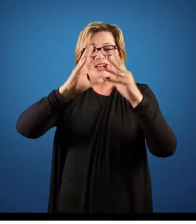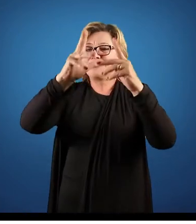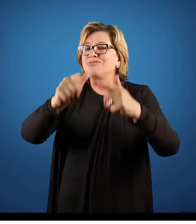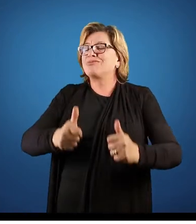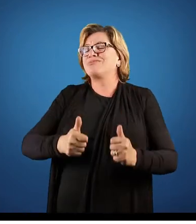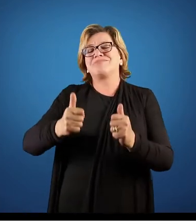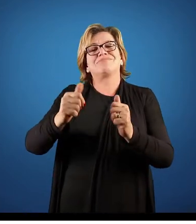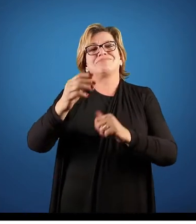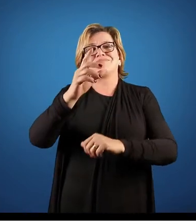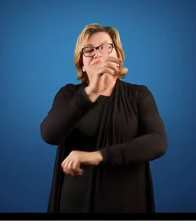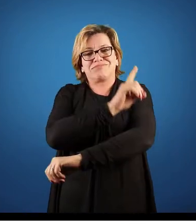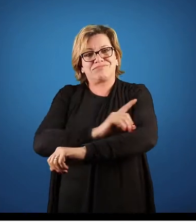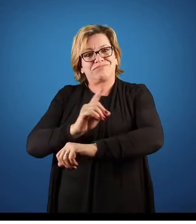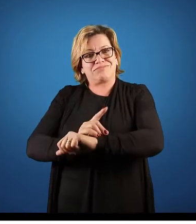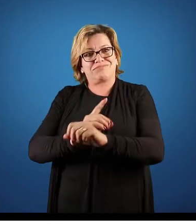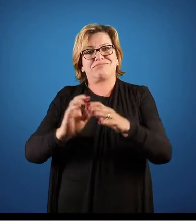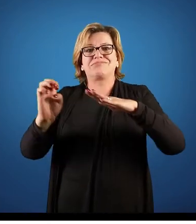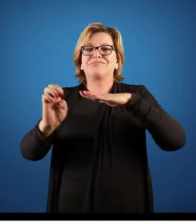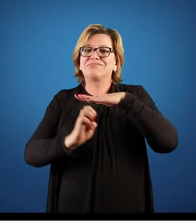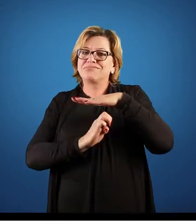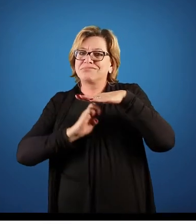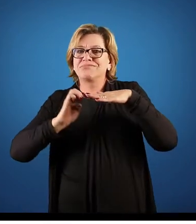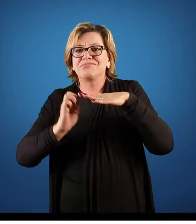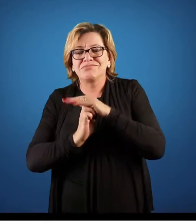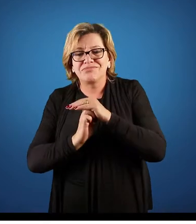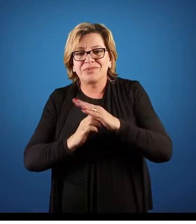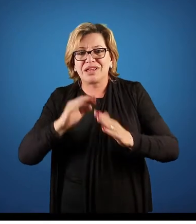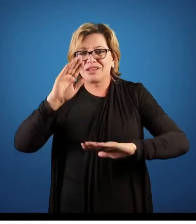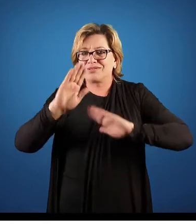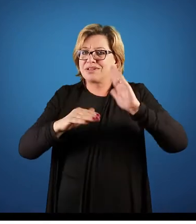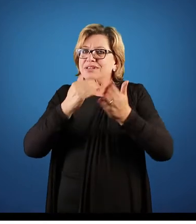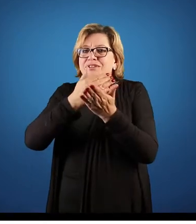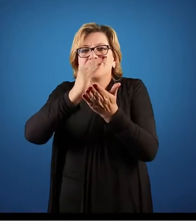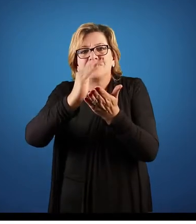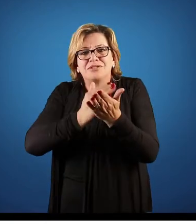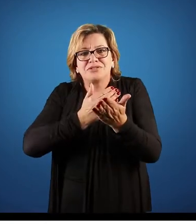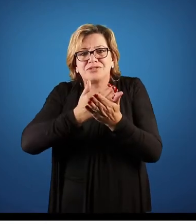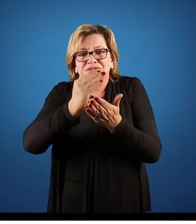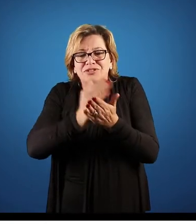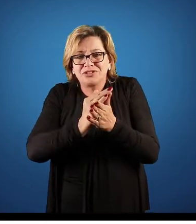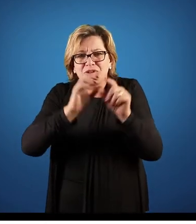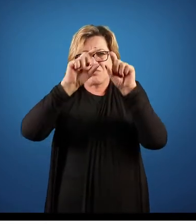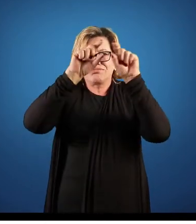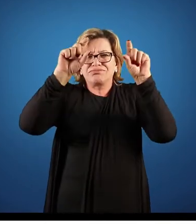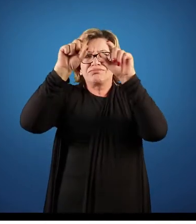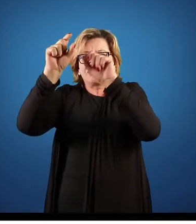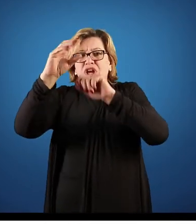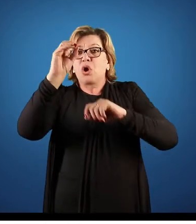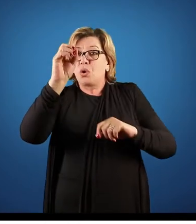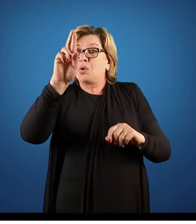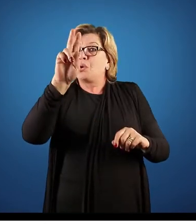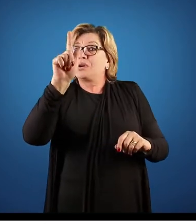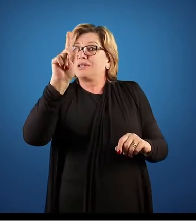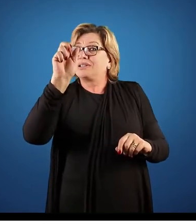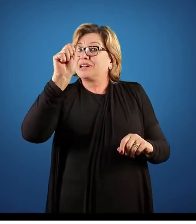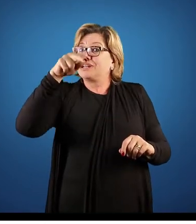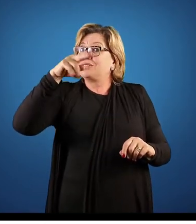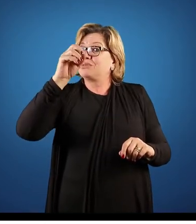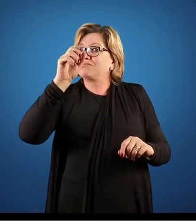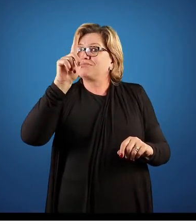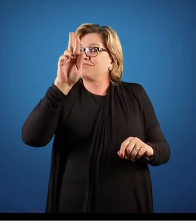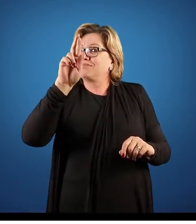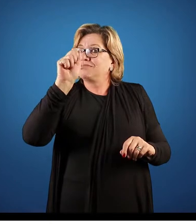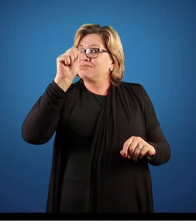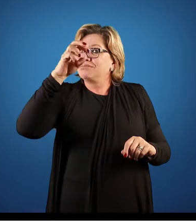organização. E isso tudo, por mais que eles estejam divididos no organograma, eles precisam trabalhar em conjunto, muitas